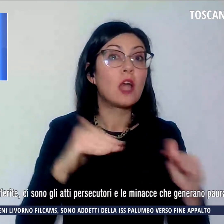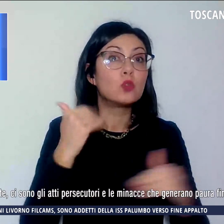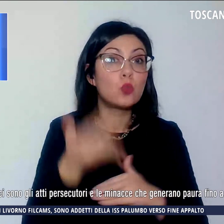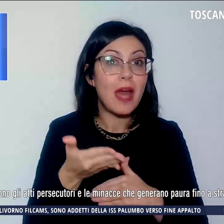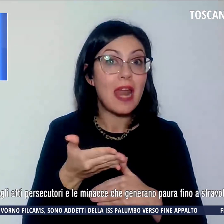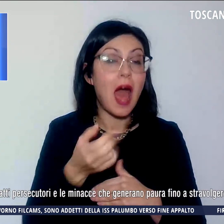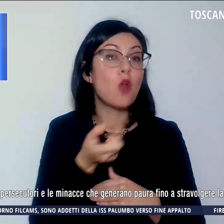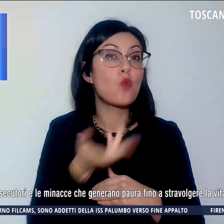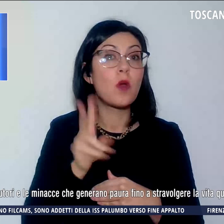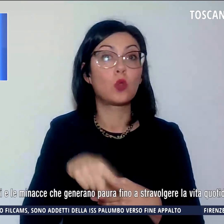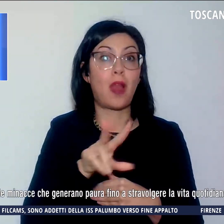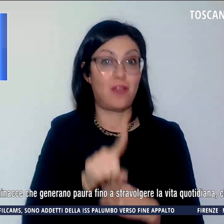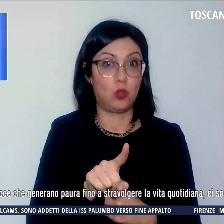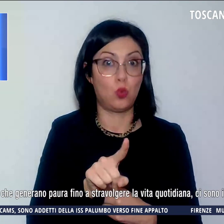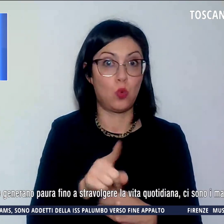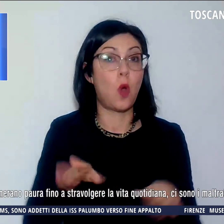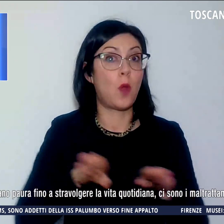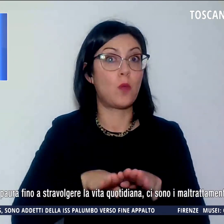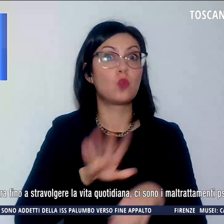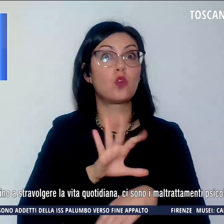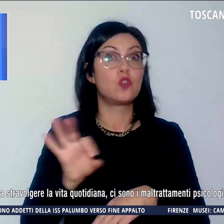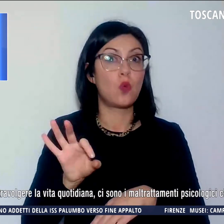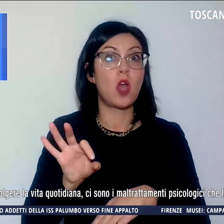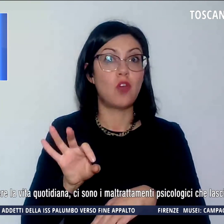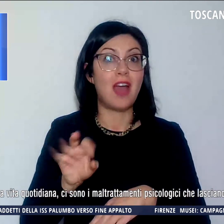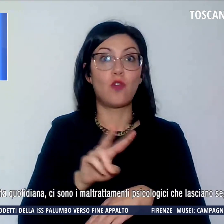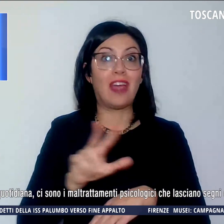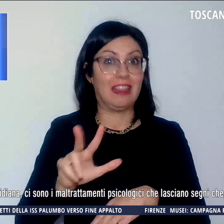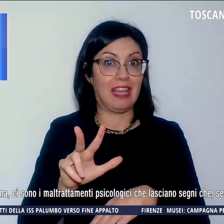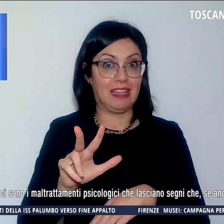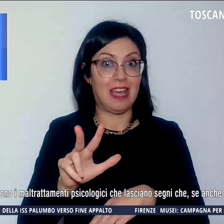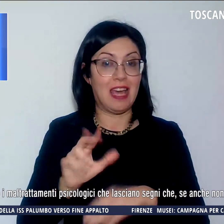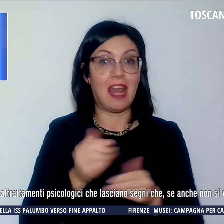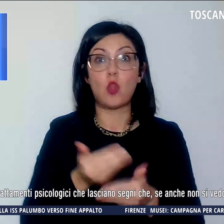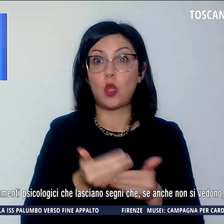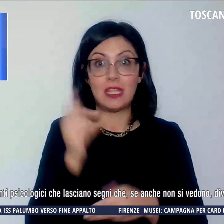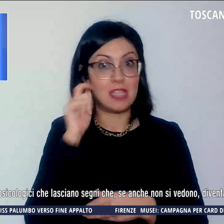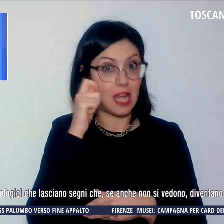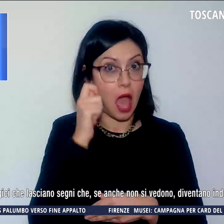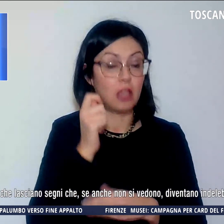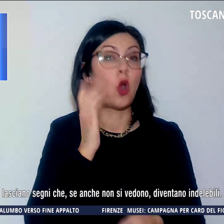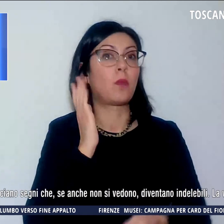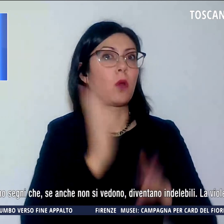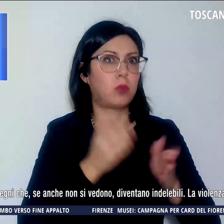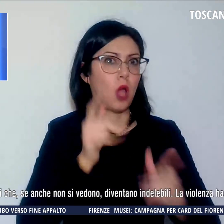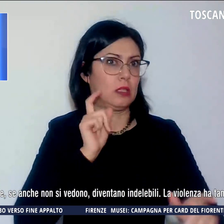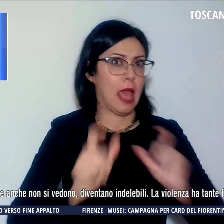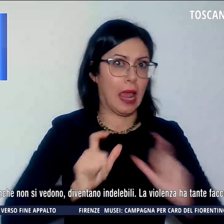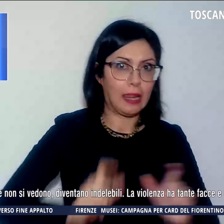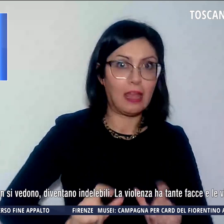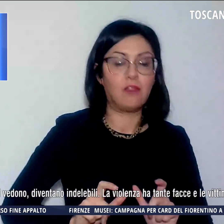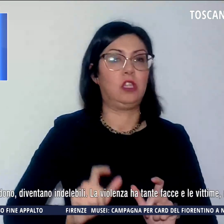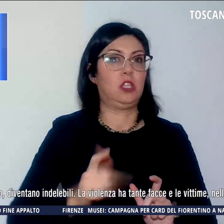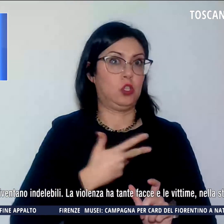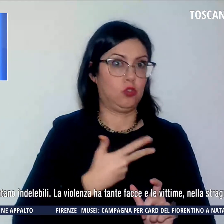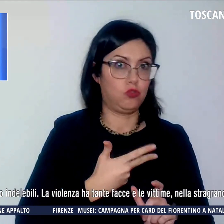chiuso con 523 notizie di reato. Ci sono le botte che lasciano lividi e ferite, ci sono gli atti